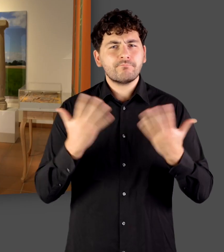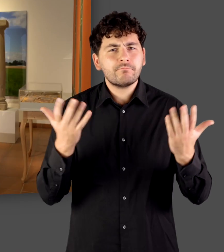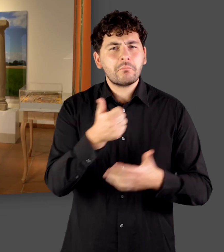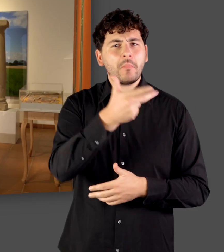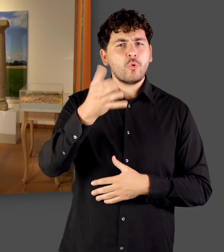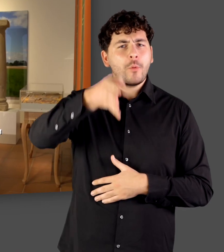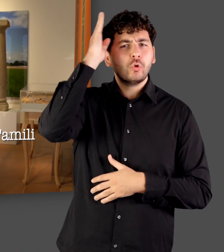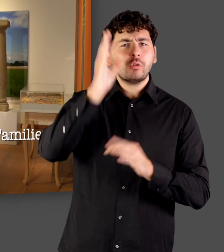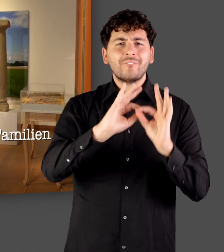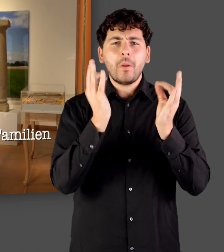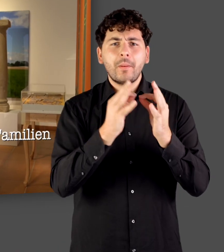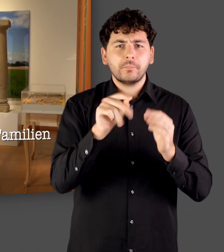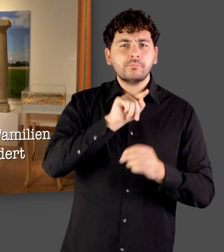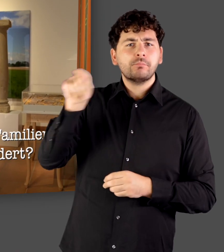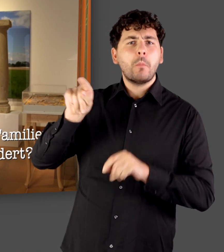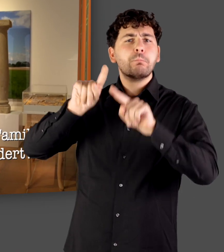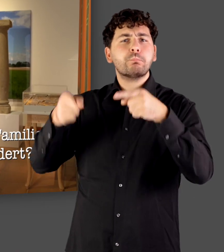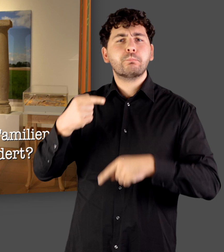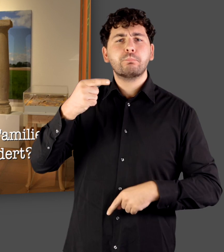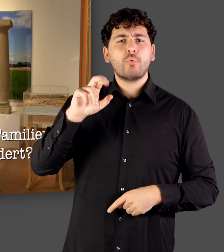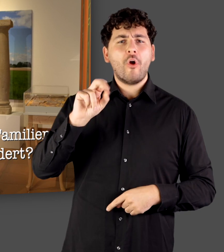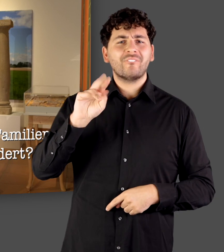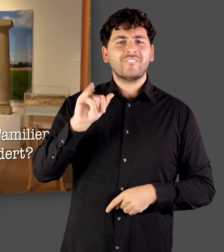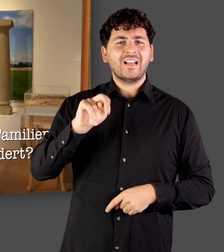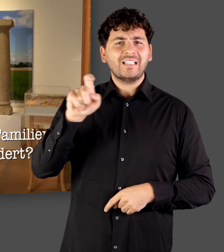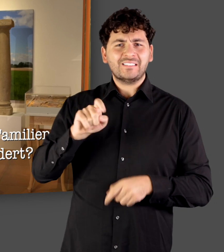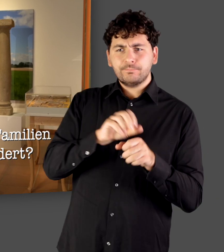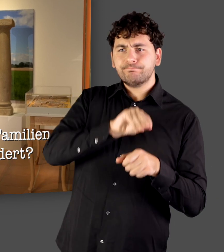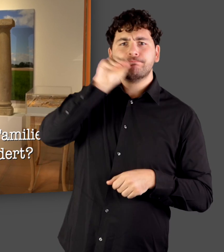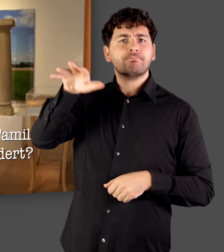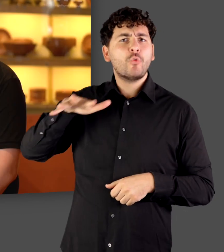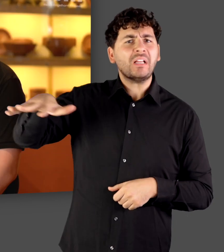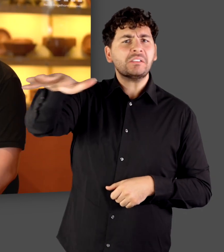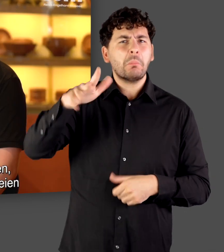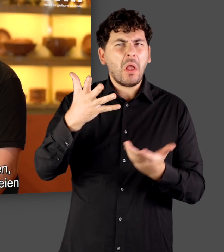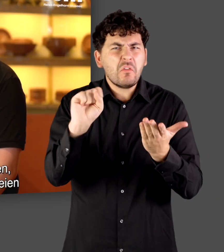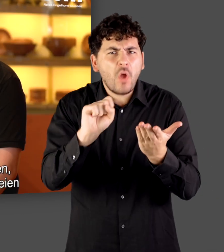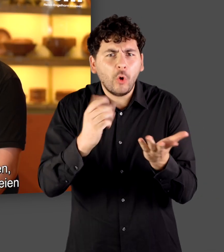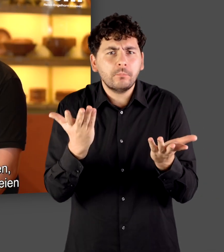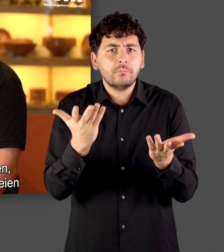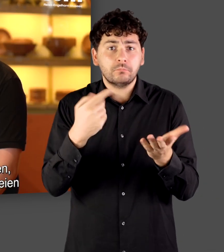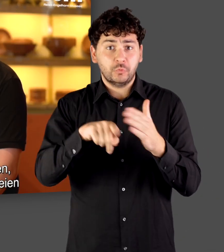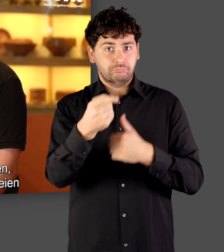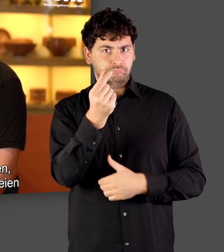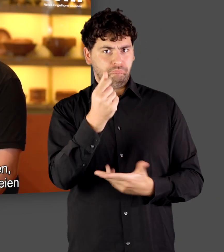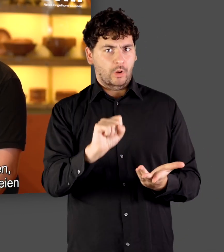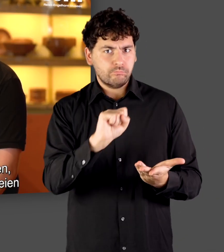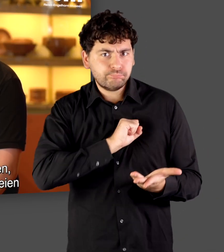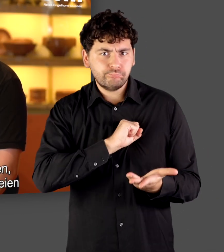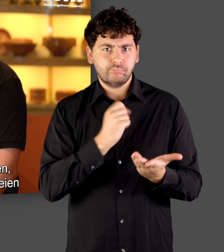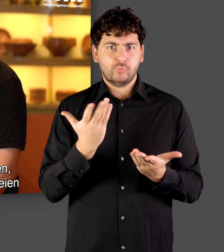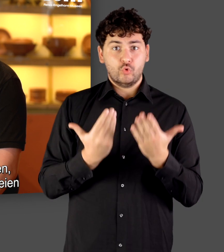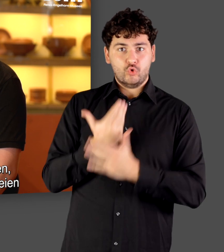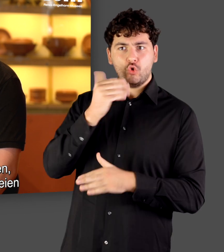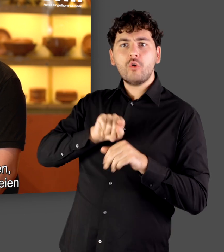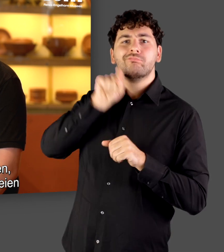Warum sind einige römische Familien in die Provinzen ausgewandert? Nun zum einen ist es lukrativ gewesen,